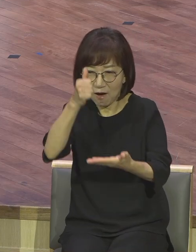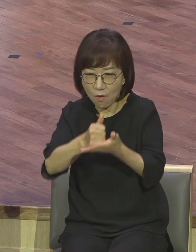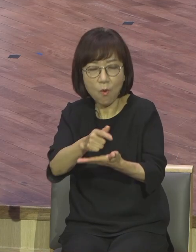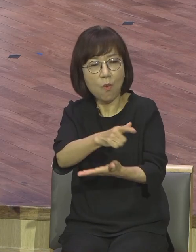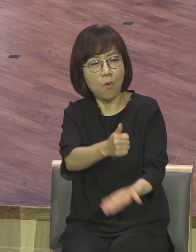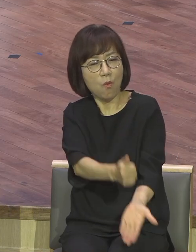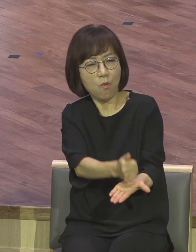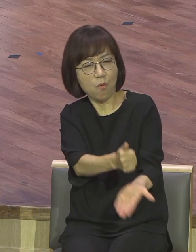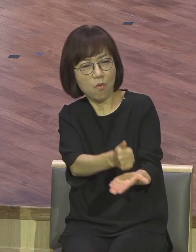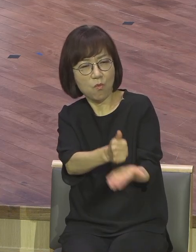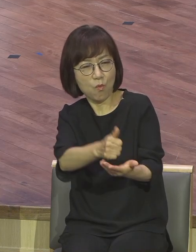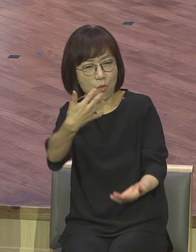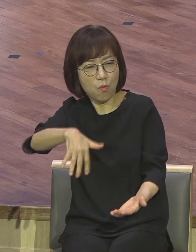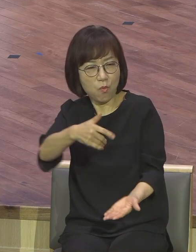하는 것이 보입니다.